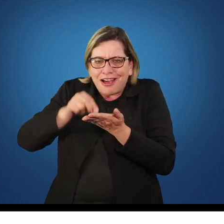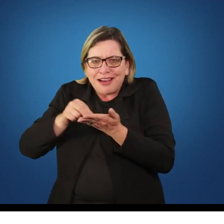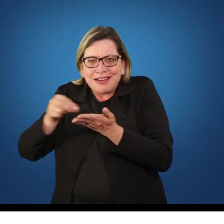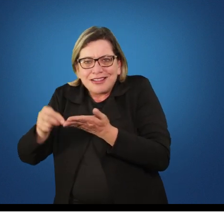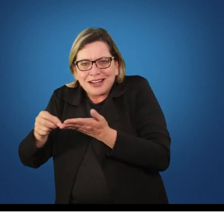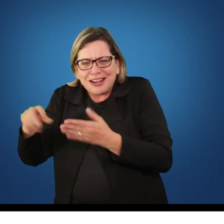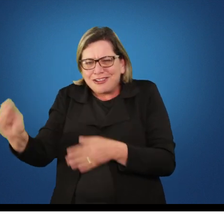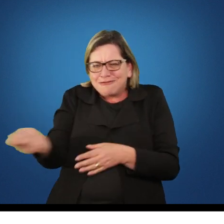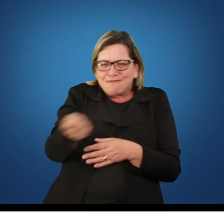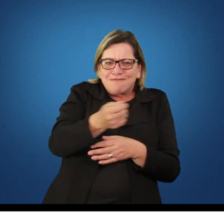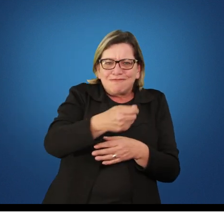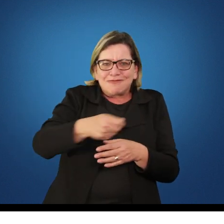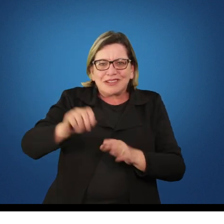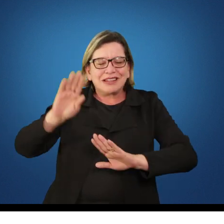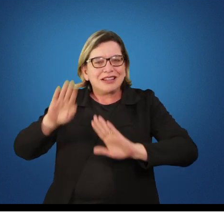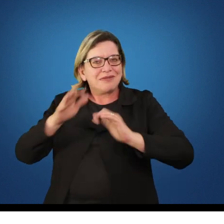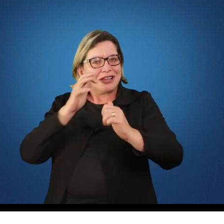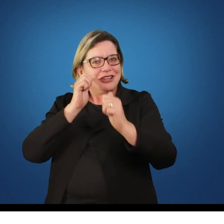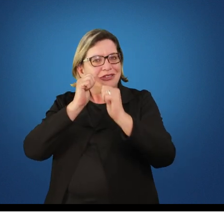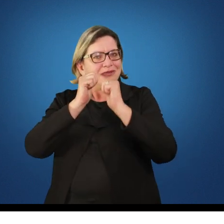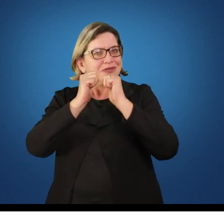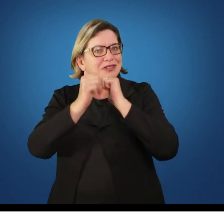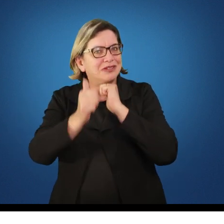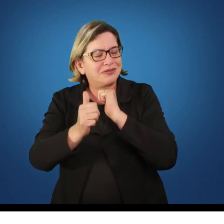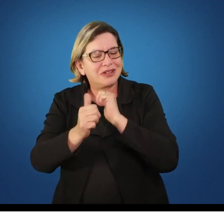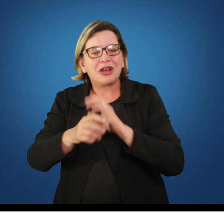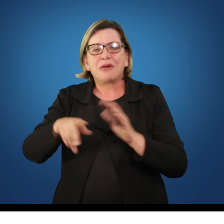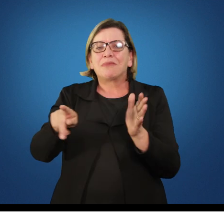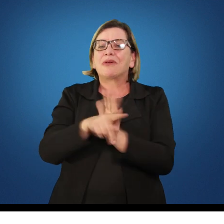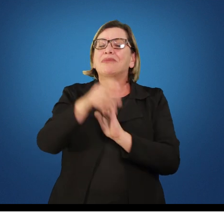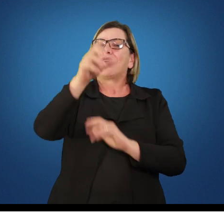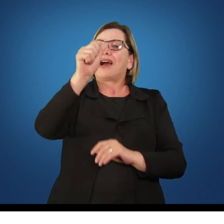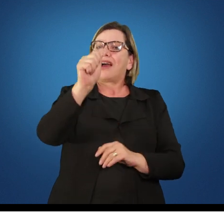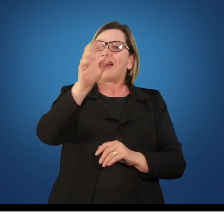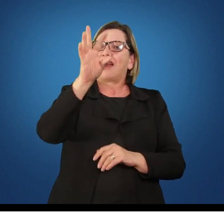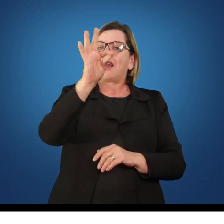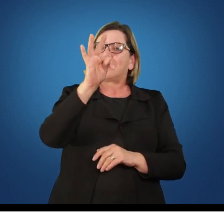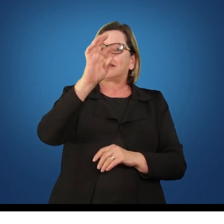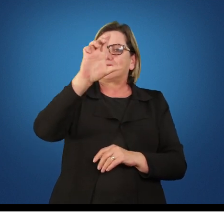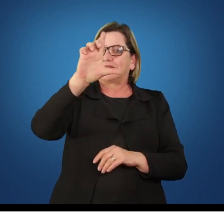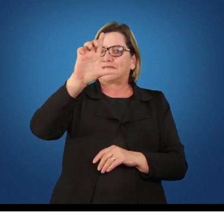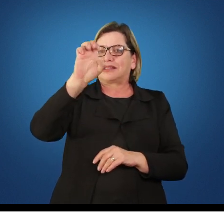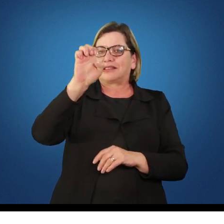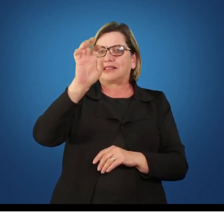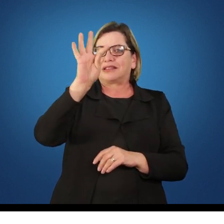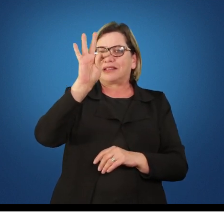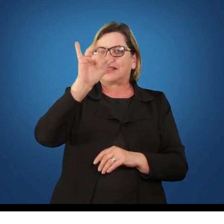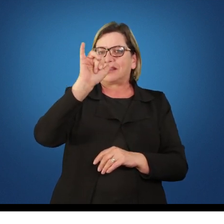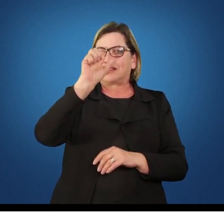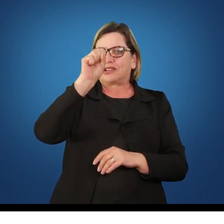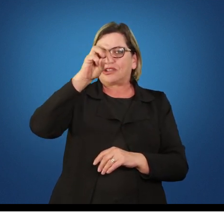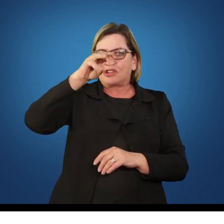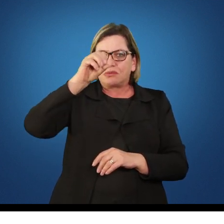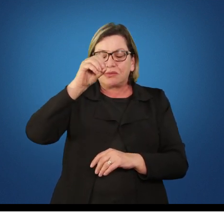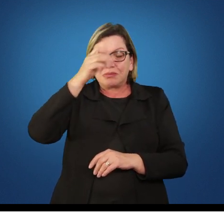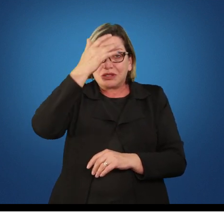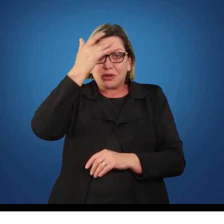são os esportes do próprio atletismo, onde o atleta está sozinho numa